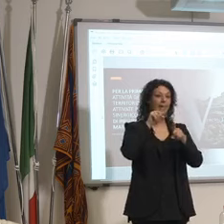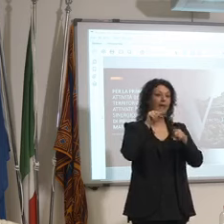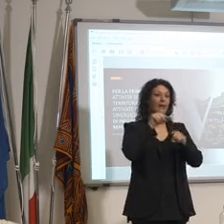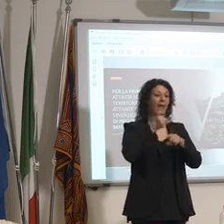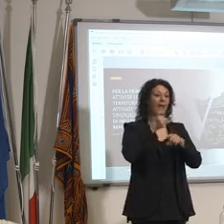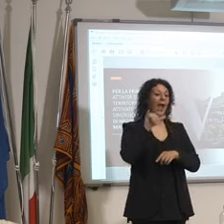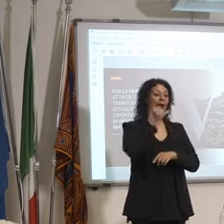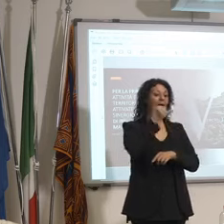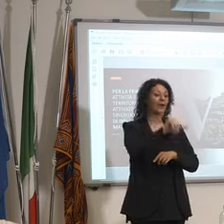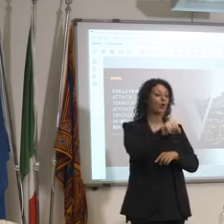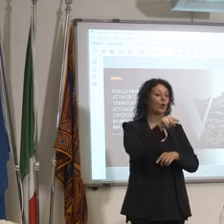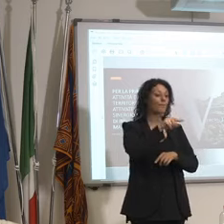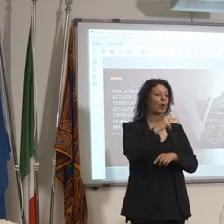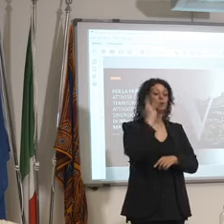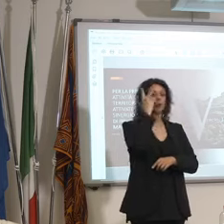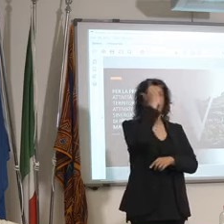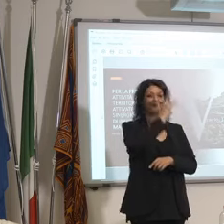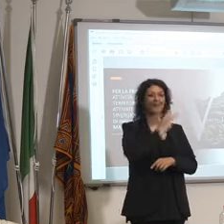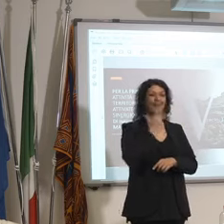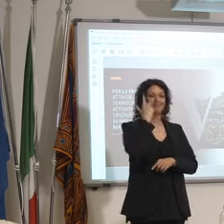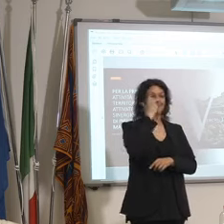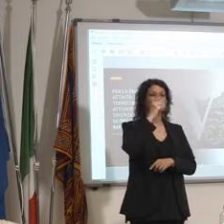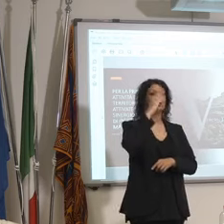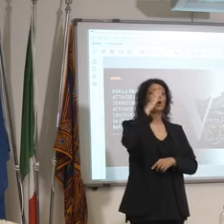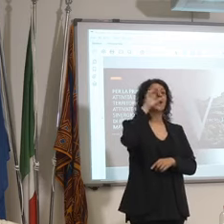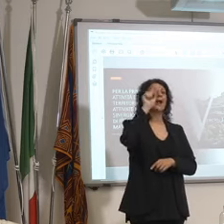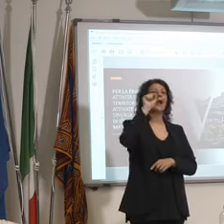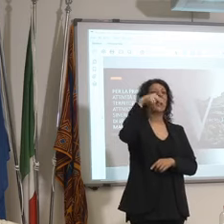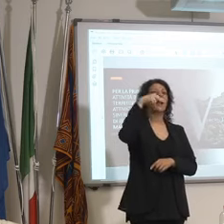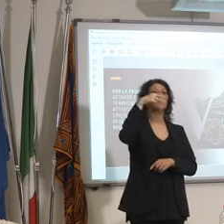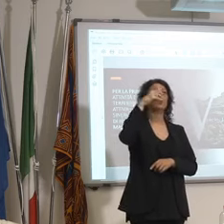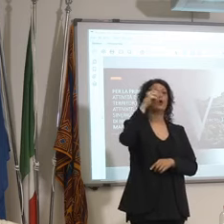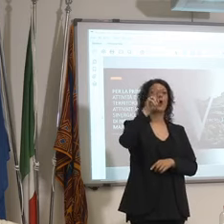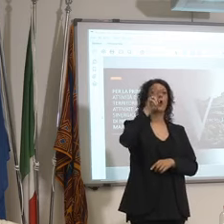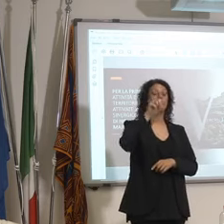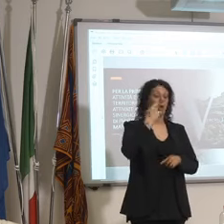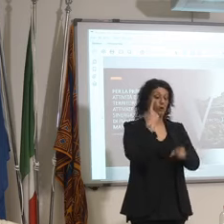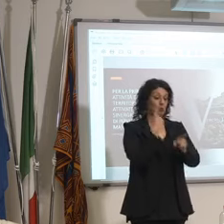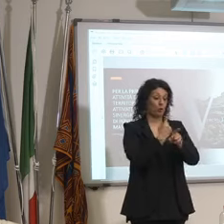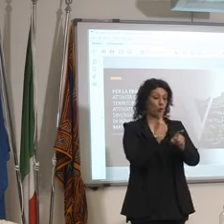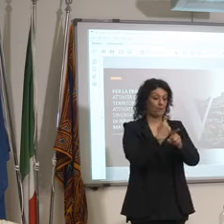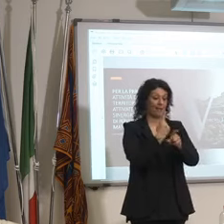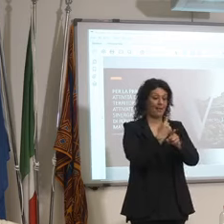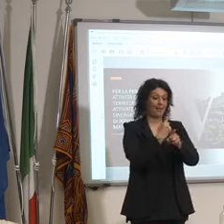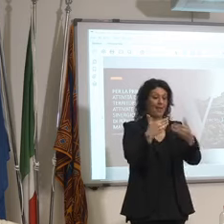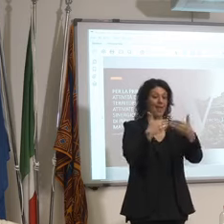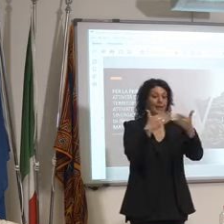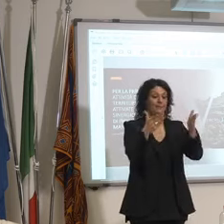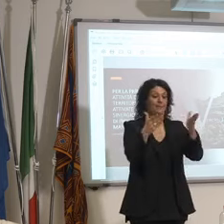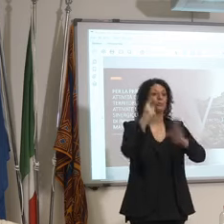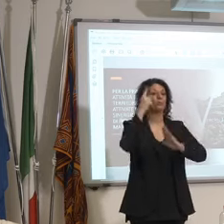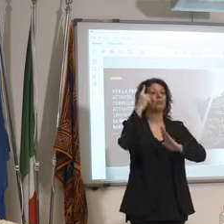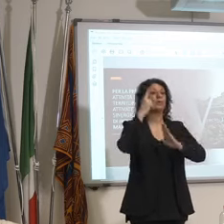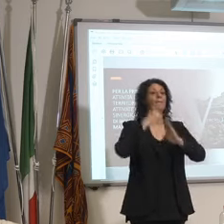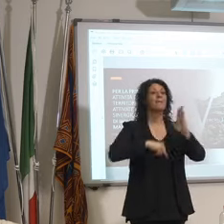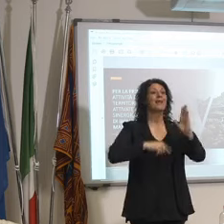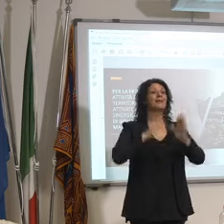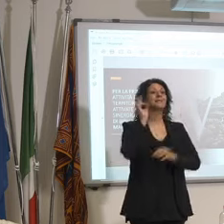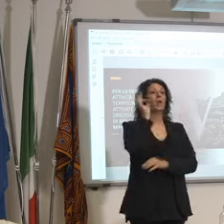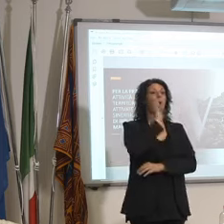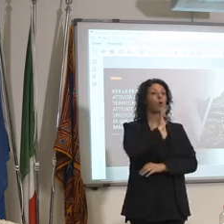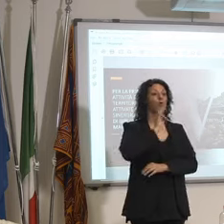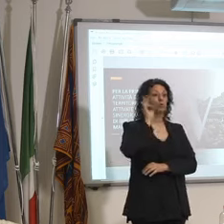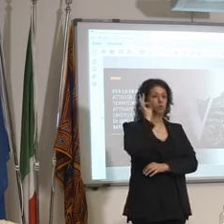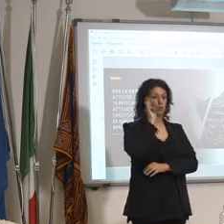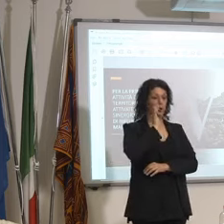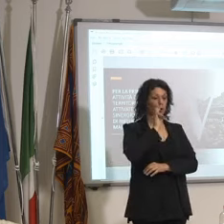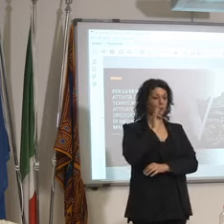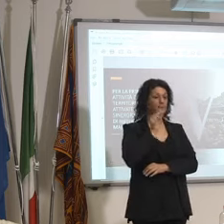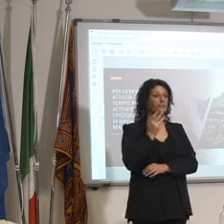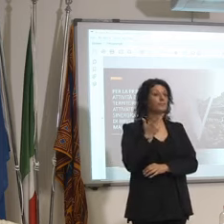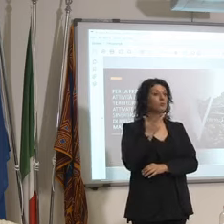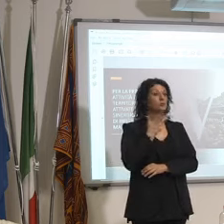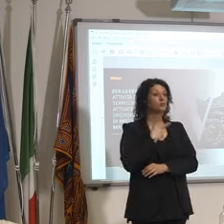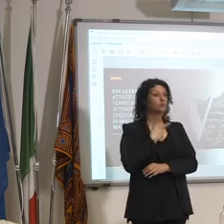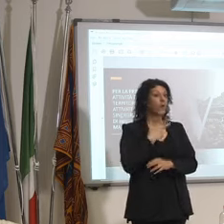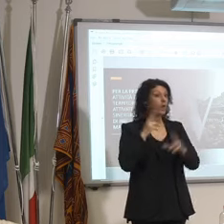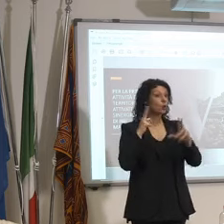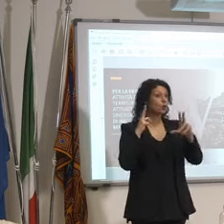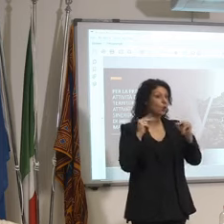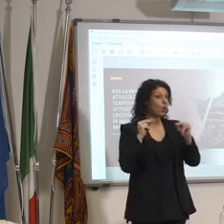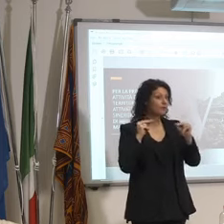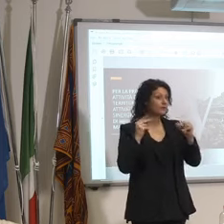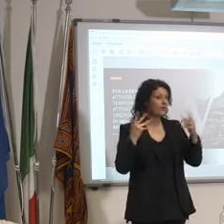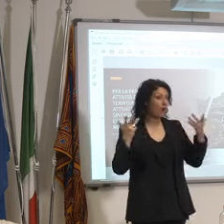dell'aeroporto di Treviso Canova che dovrebbe rieprire a ottobre ci sono novità considerate le